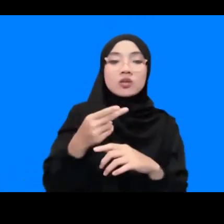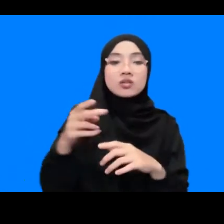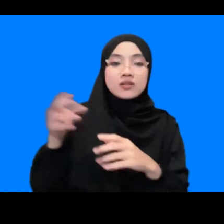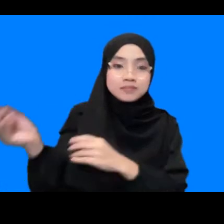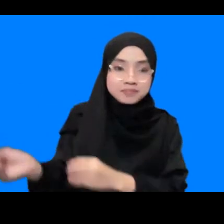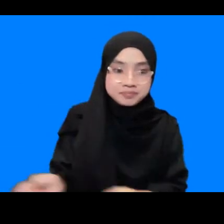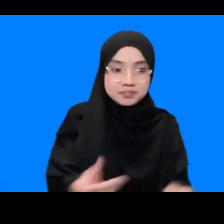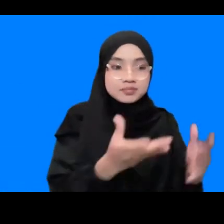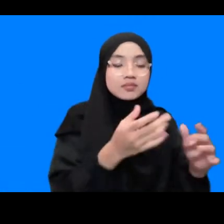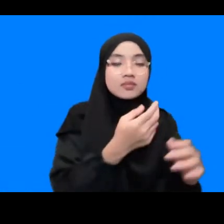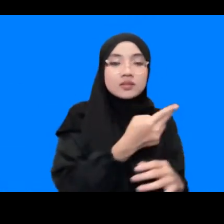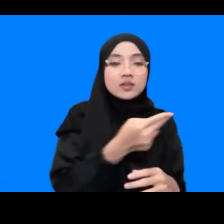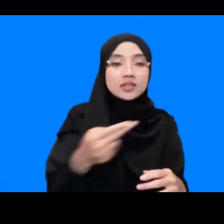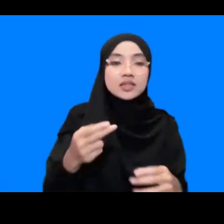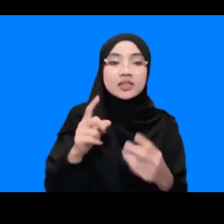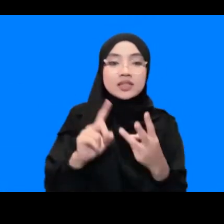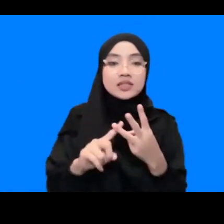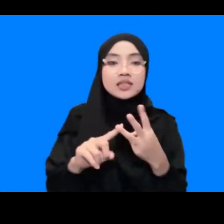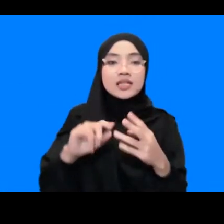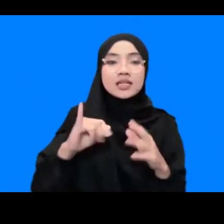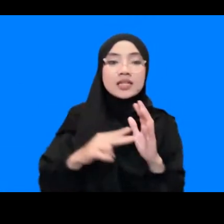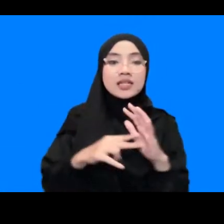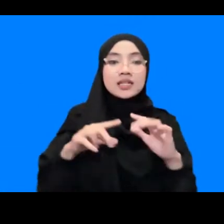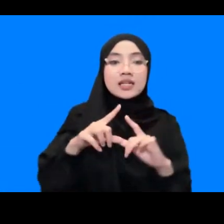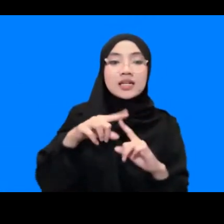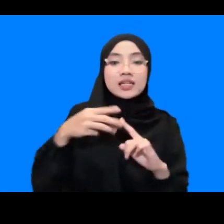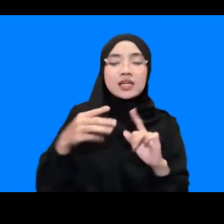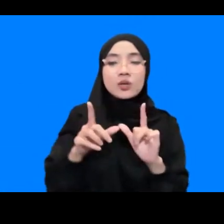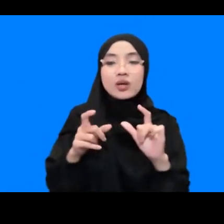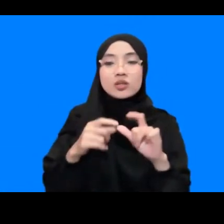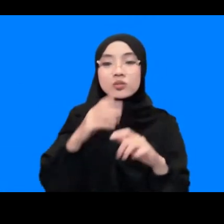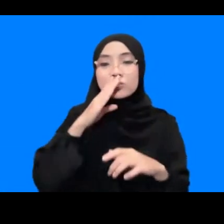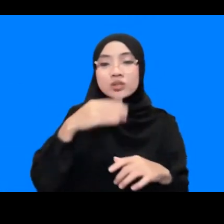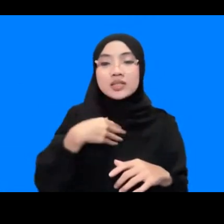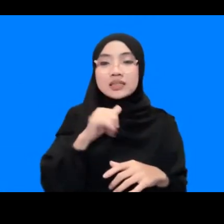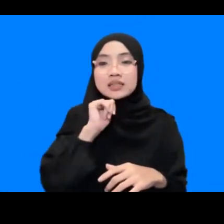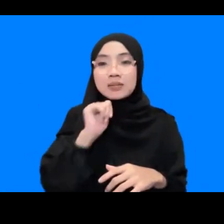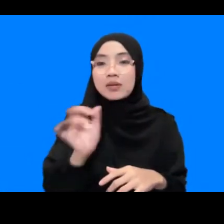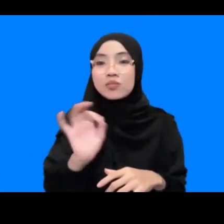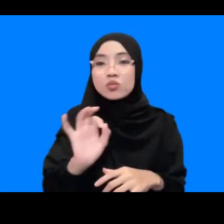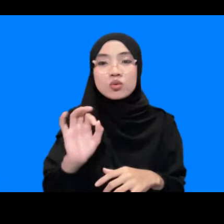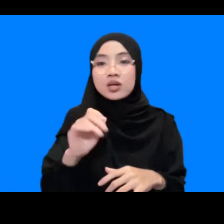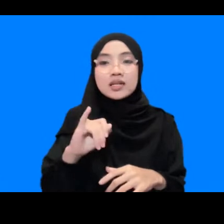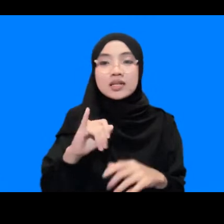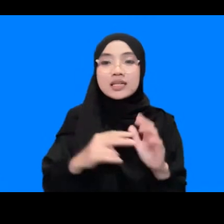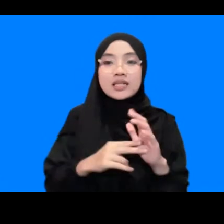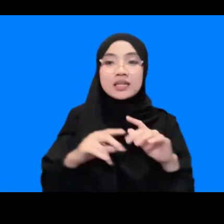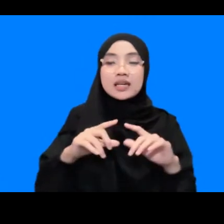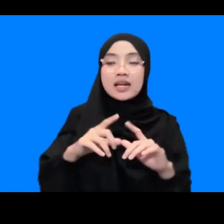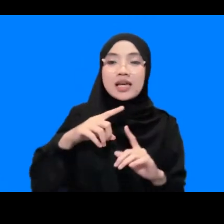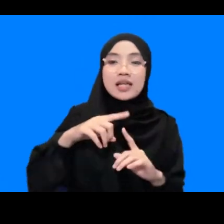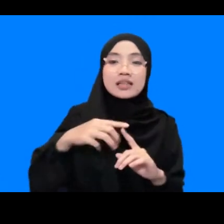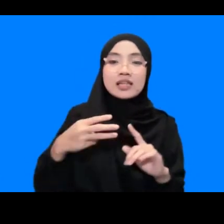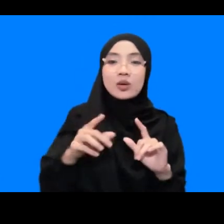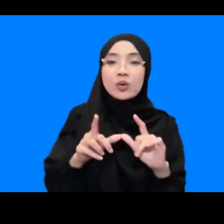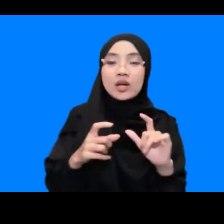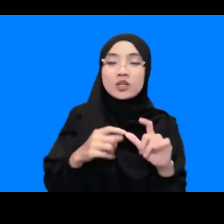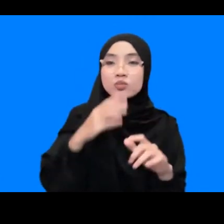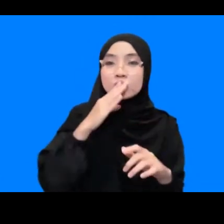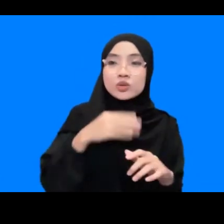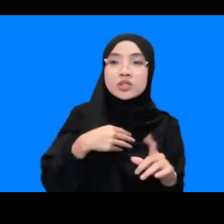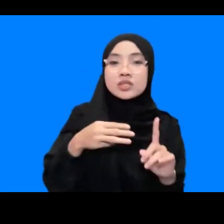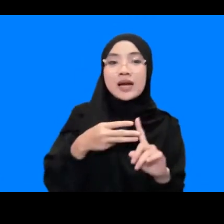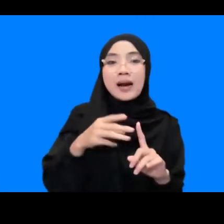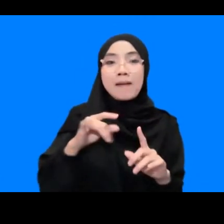yang ketiga Inertius itu sebenarnya milik siapa sebenarnya bukan semata-mata Inertius itu milik BRIN atau milik